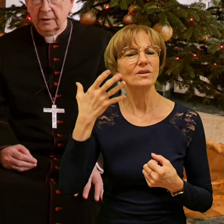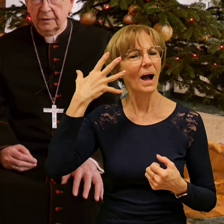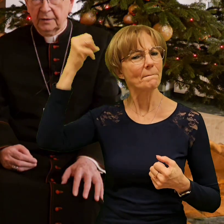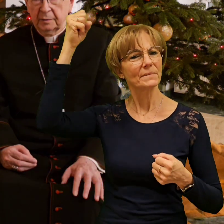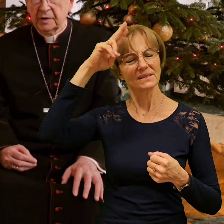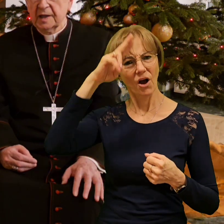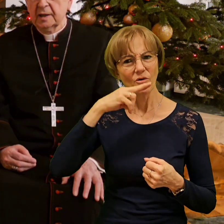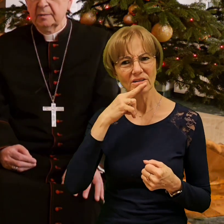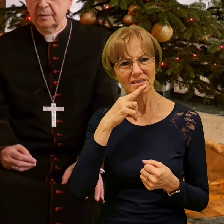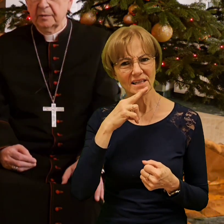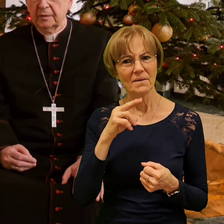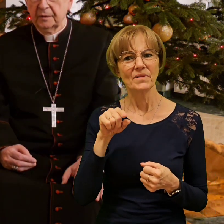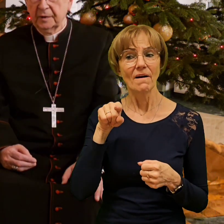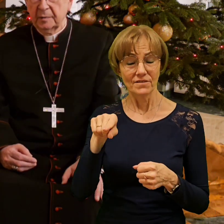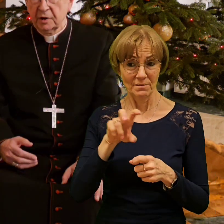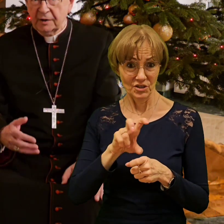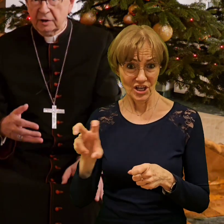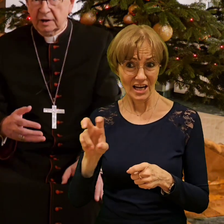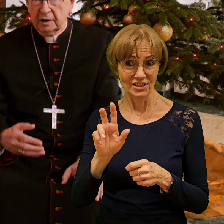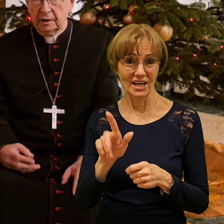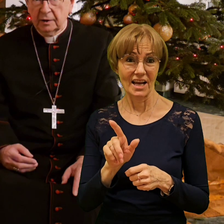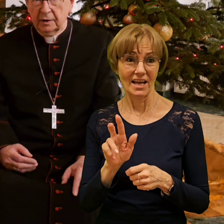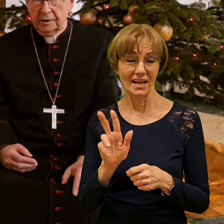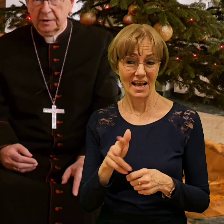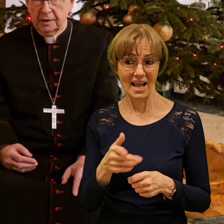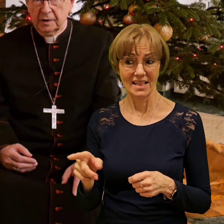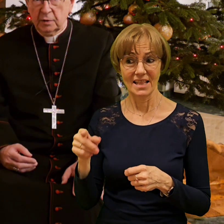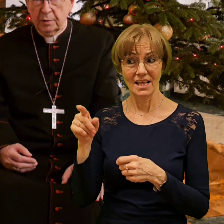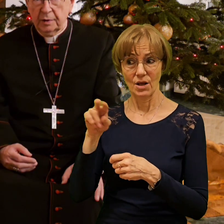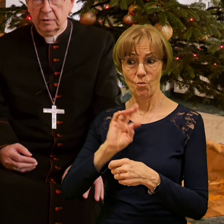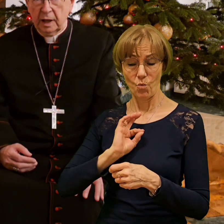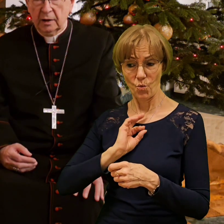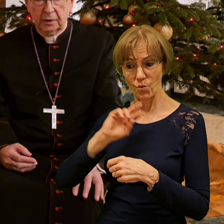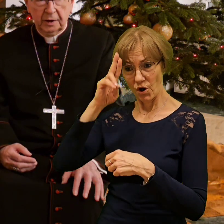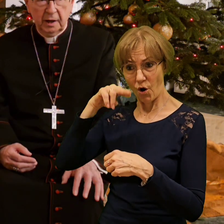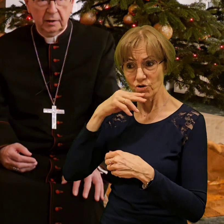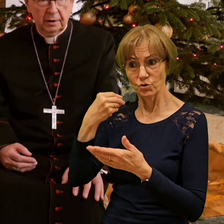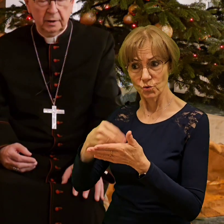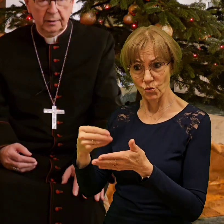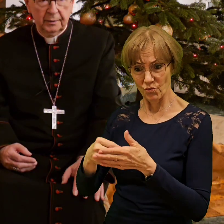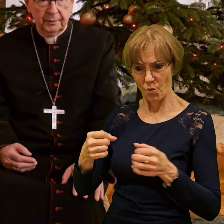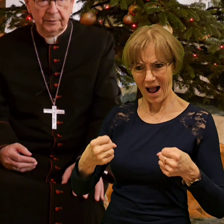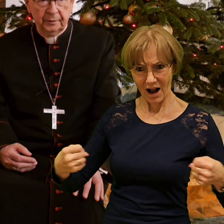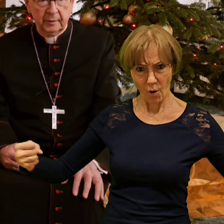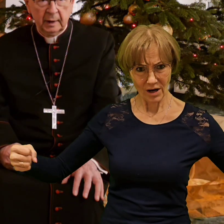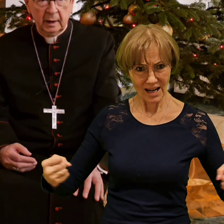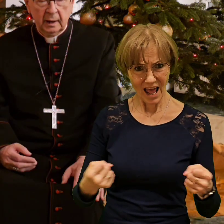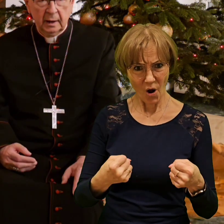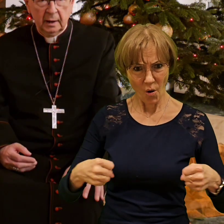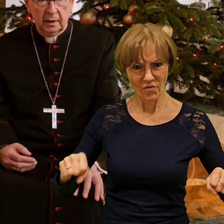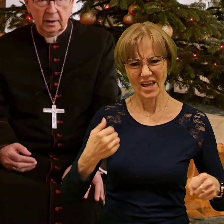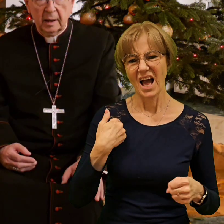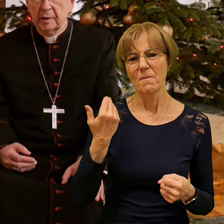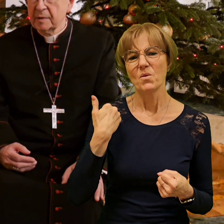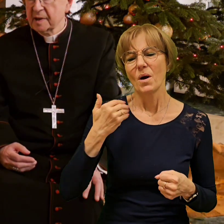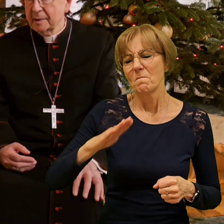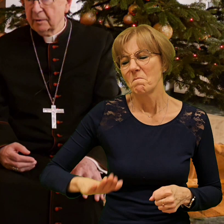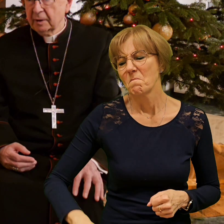Poza tym, w tym czasie, kiedy ojciec kupił akordeł, to ja byłem za malem.